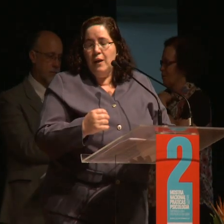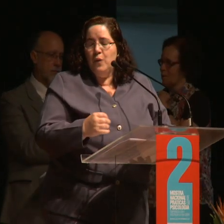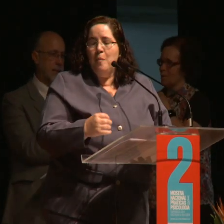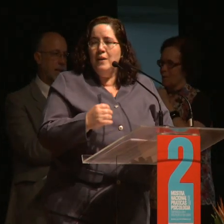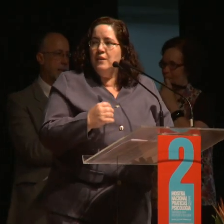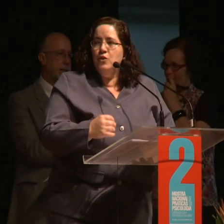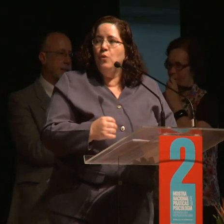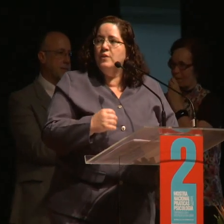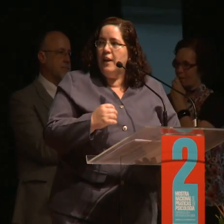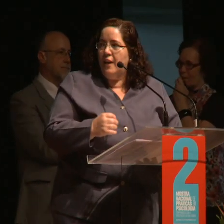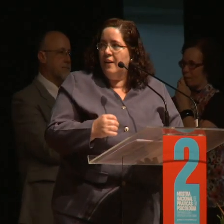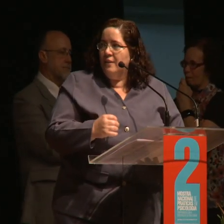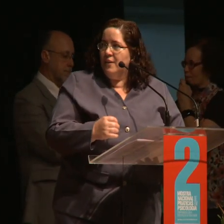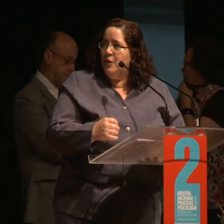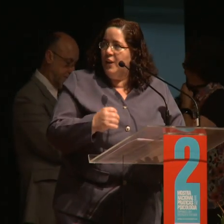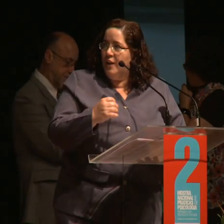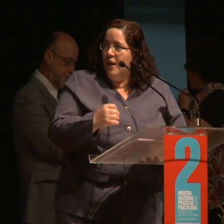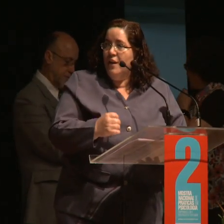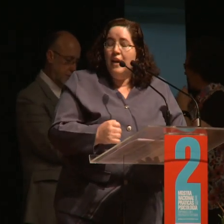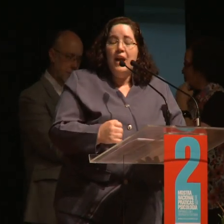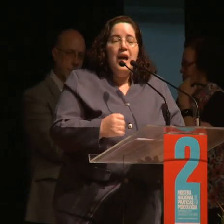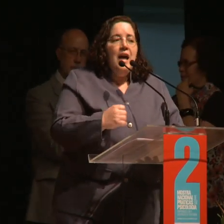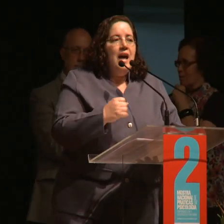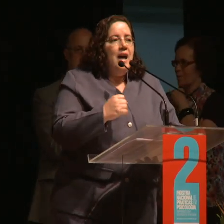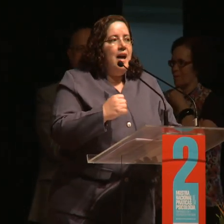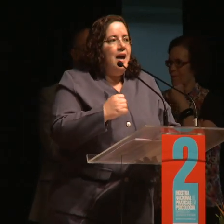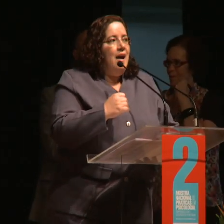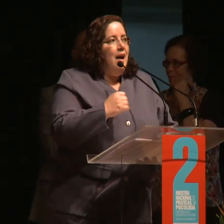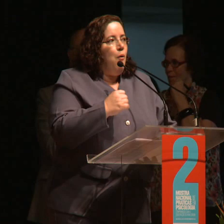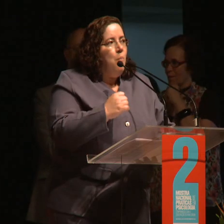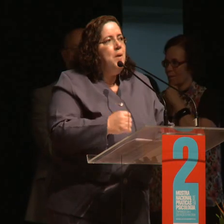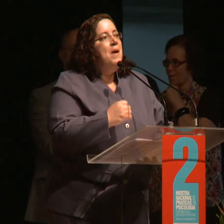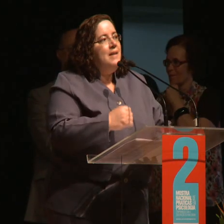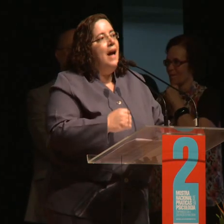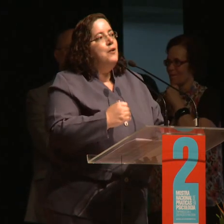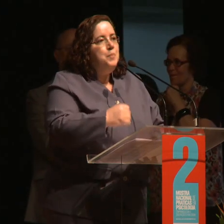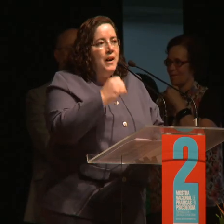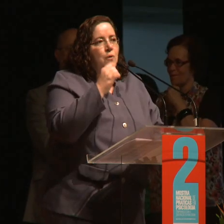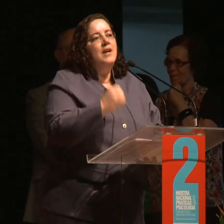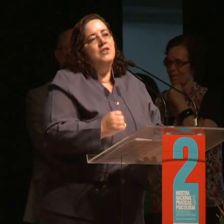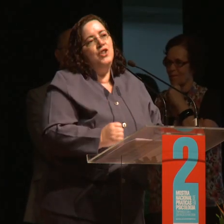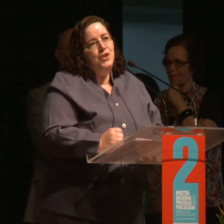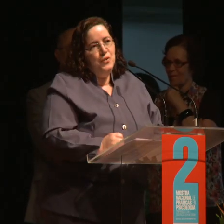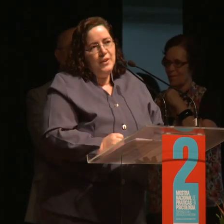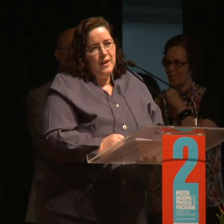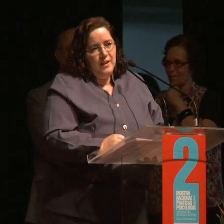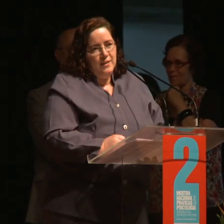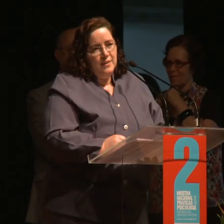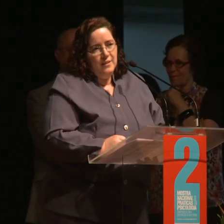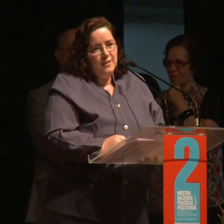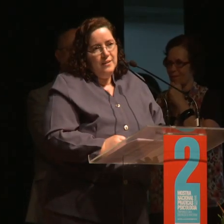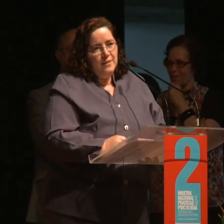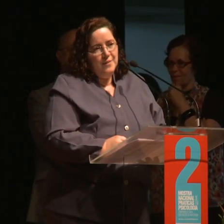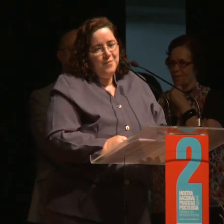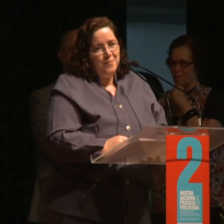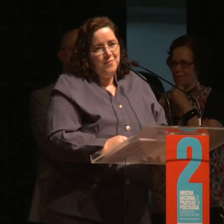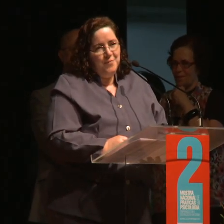uma categoria bastante ousada. Eu queria cumprimentá-los pela ousadia de vocês.